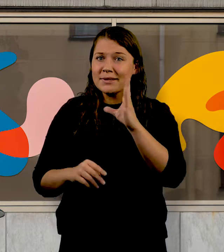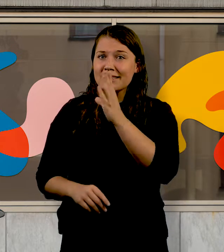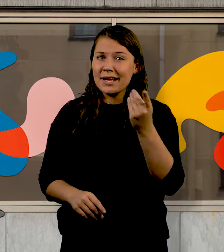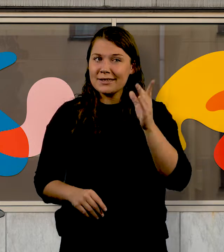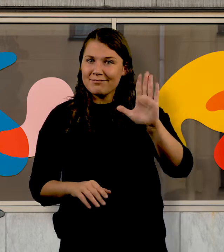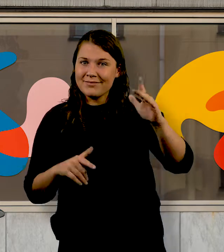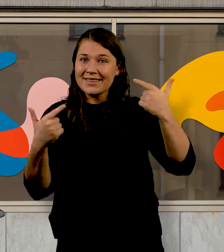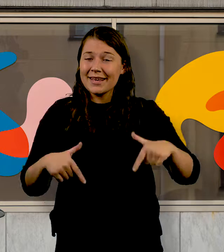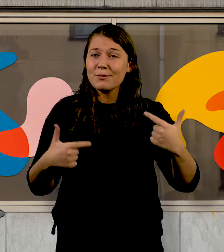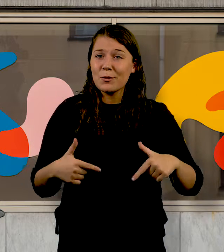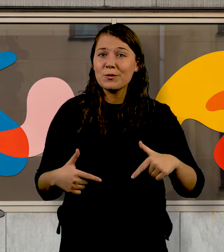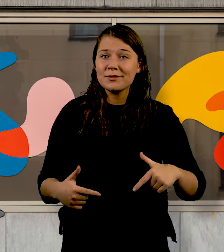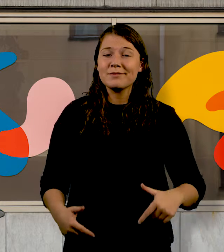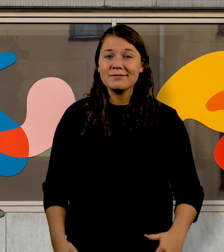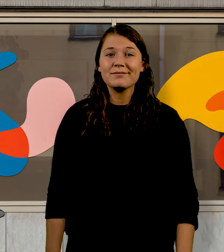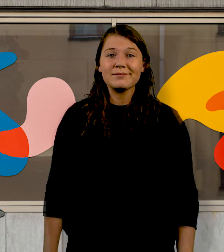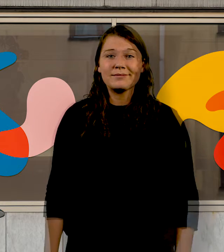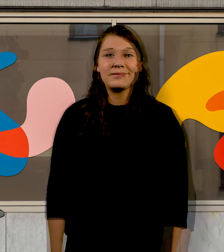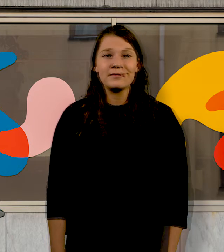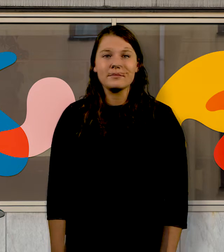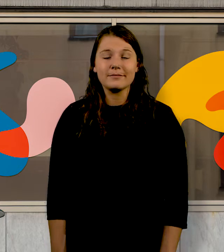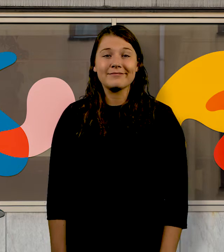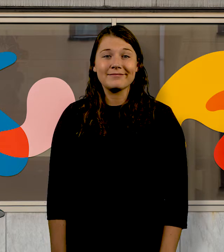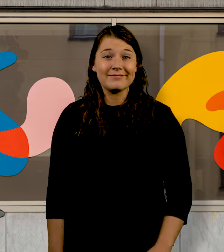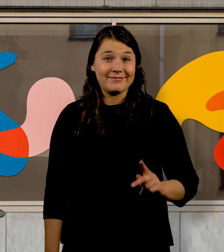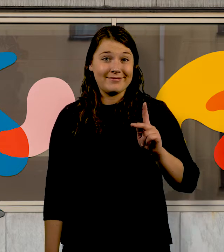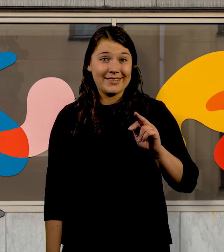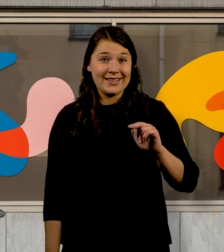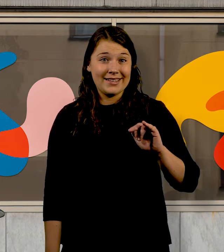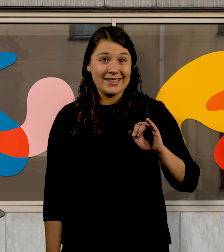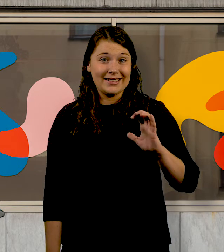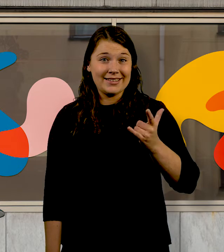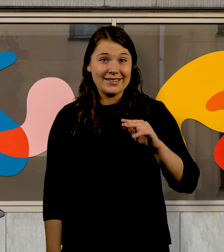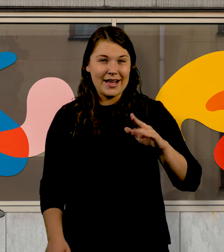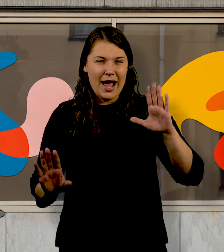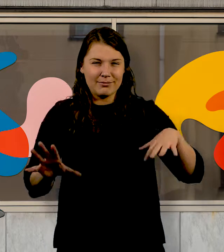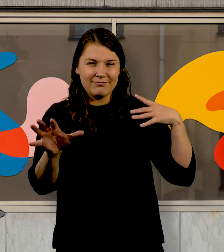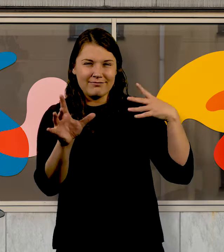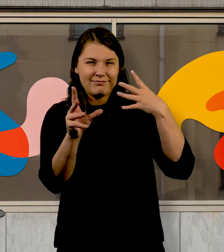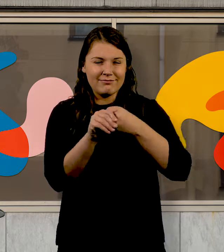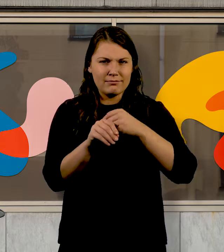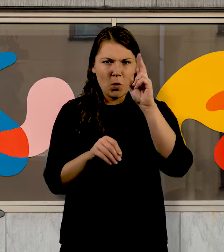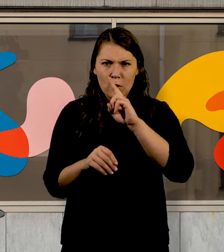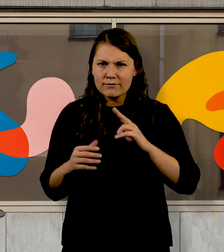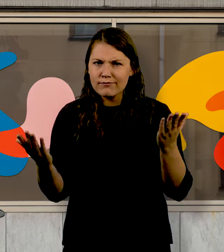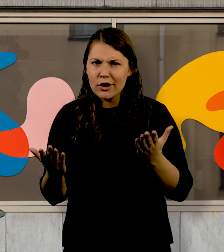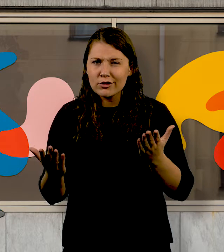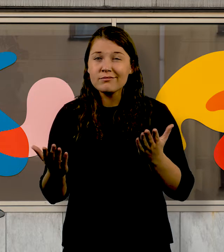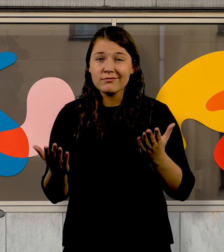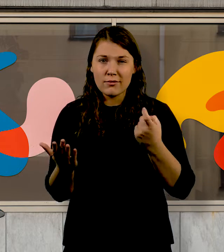print på större laminerade glaspartier. Hennes konst, offentlig eller som enskilda bildverk, präglas av